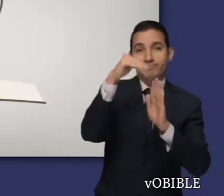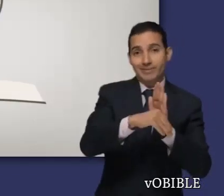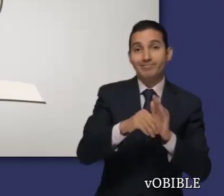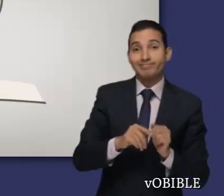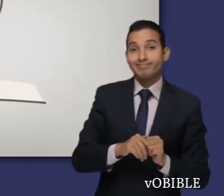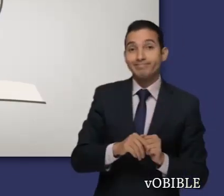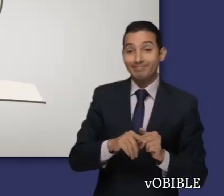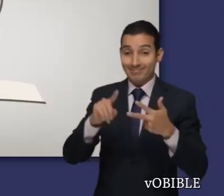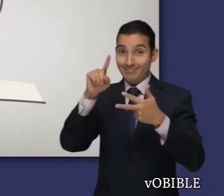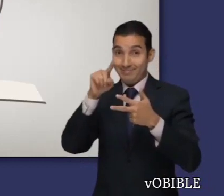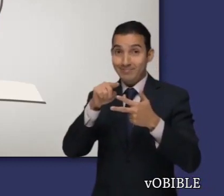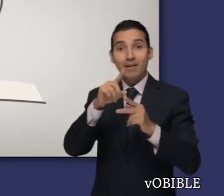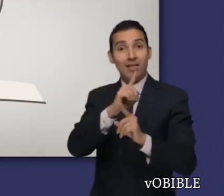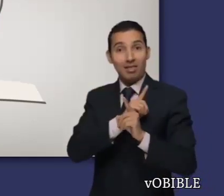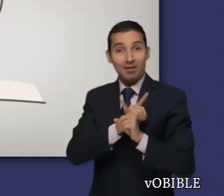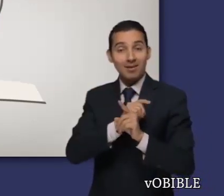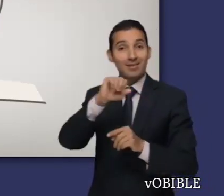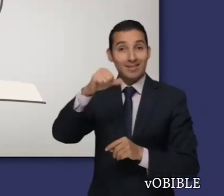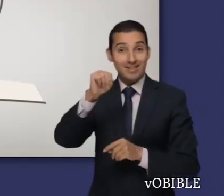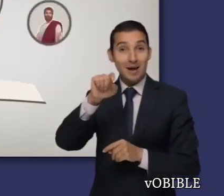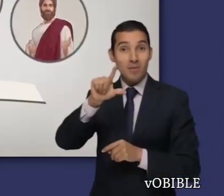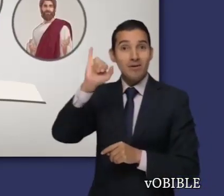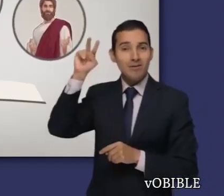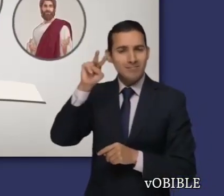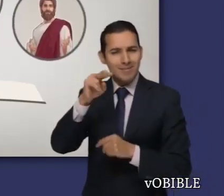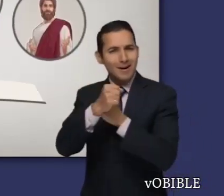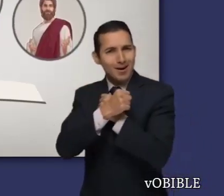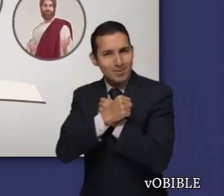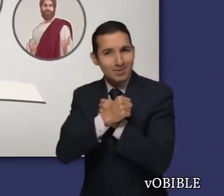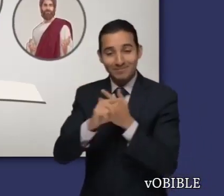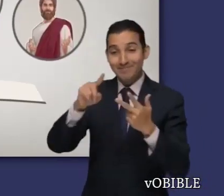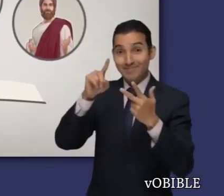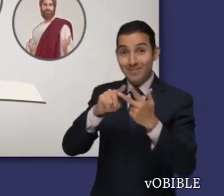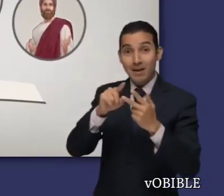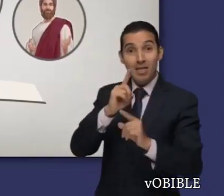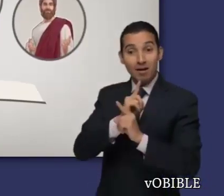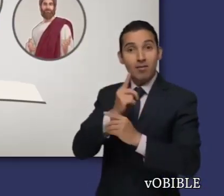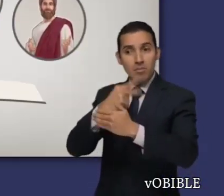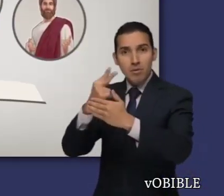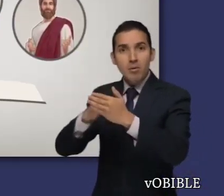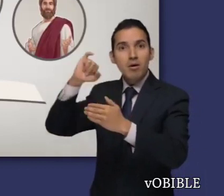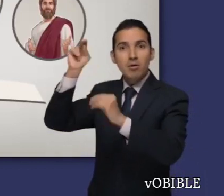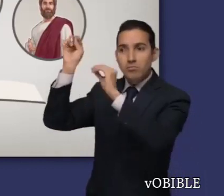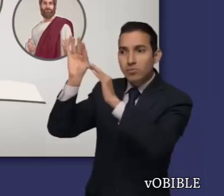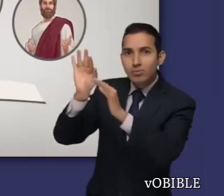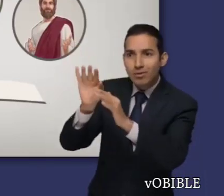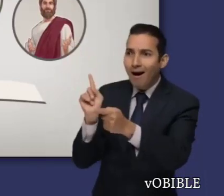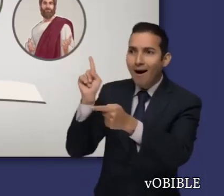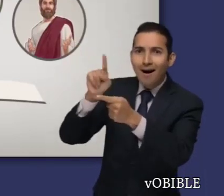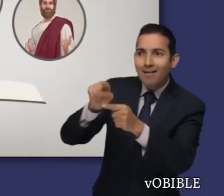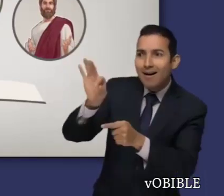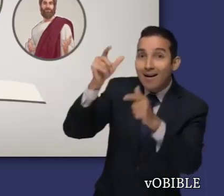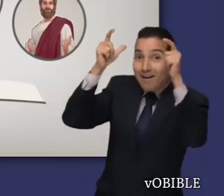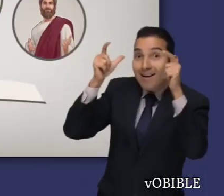Vea por qué Jehová amaba a Samuel y a David, y lea cómo Dios le edificó una casa duradera a David. Con el